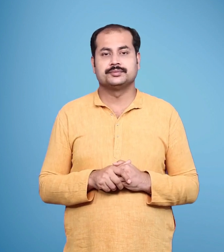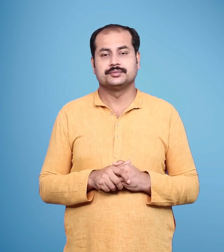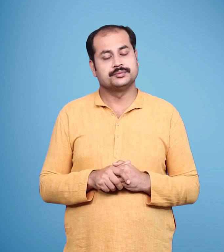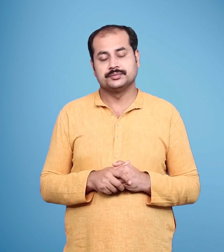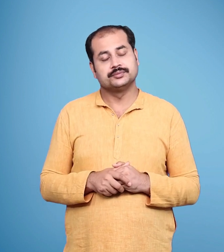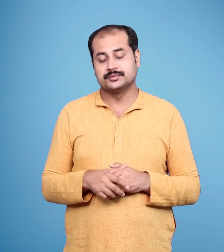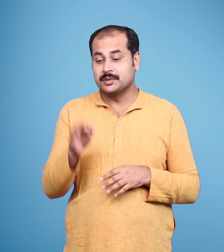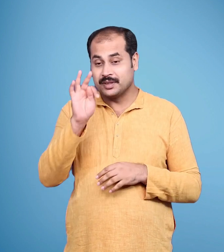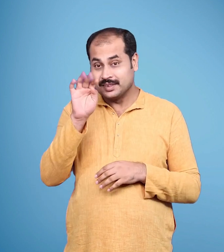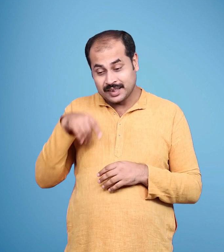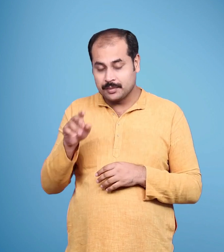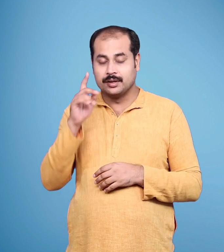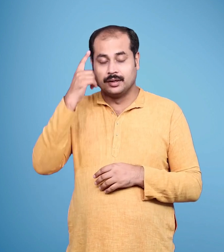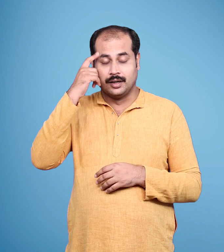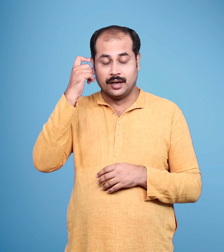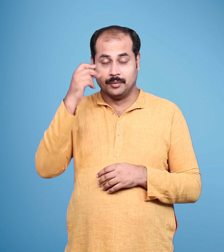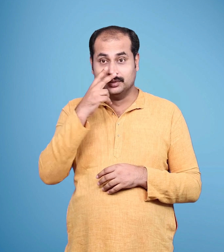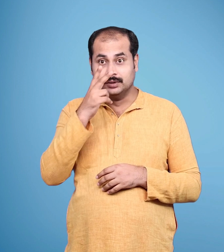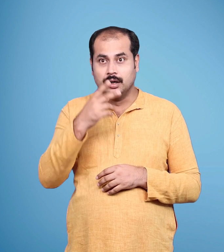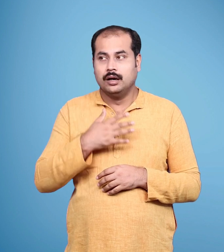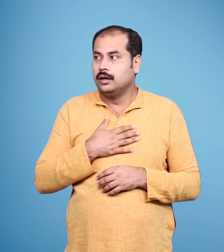पर सपने में मुझे डर लगने लगा है